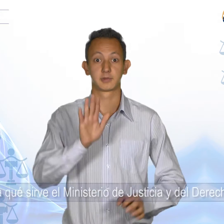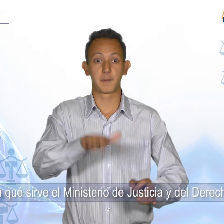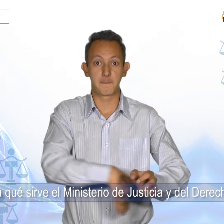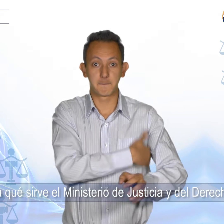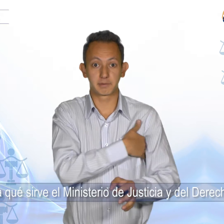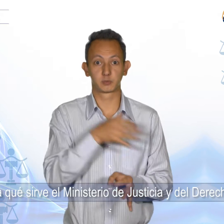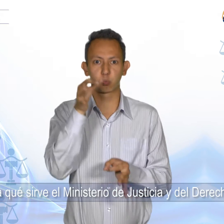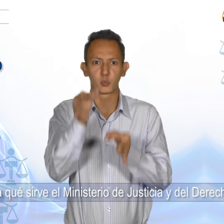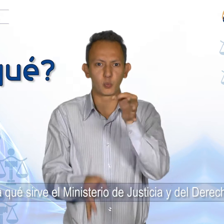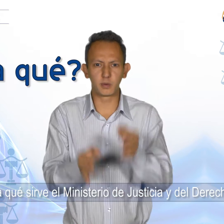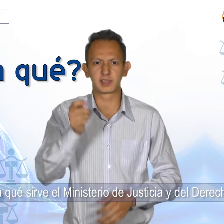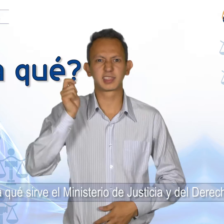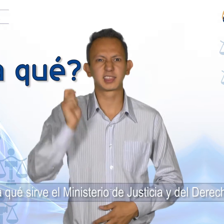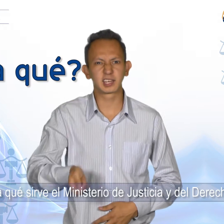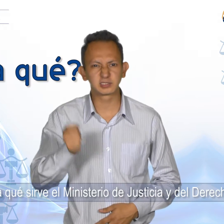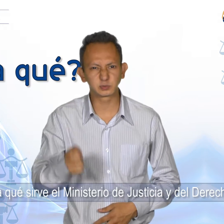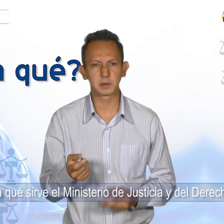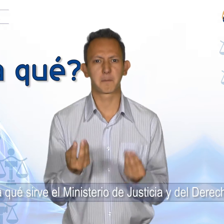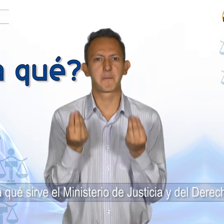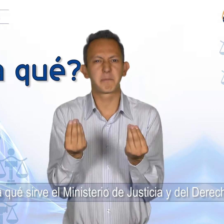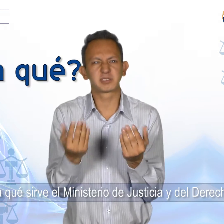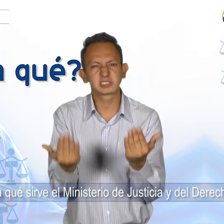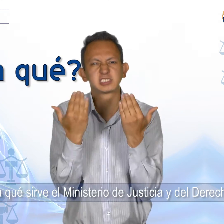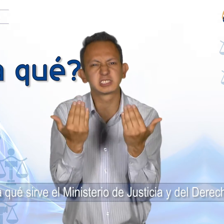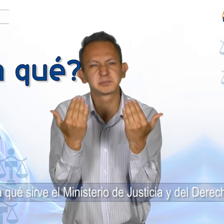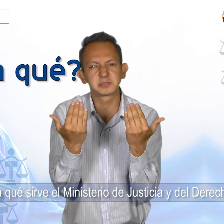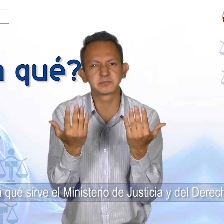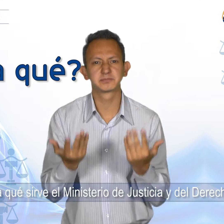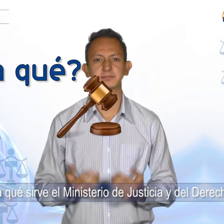¿Para qué sirve el Ministerio de Justicia y del Derecho?